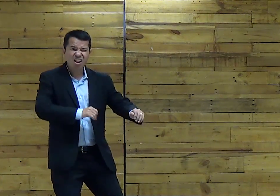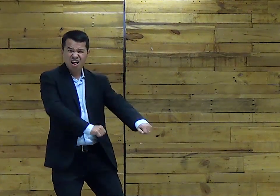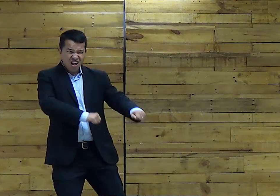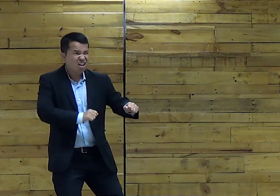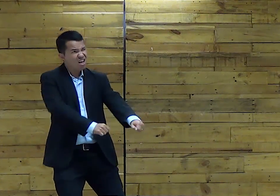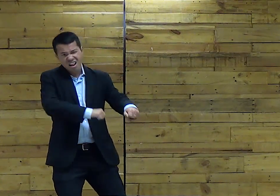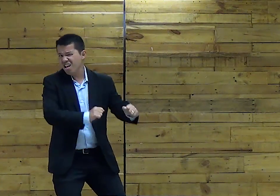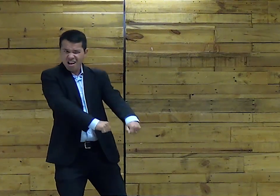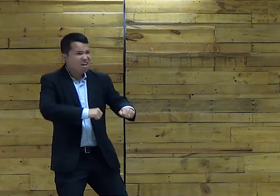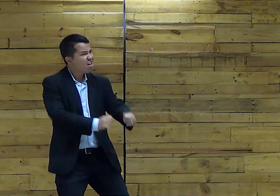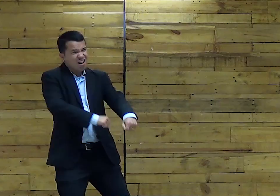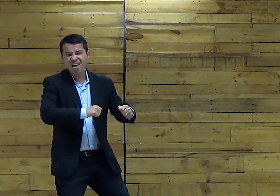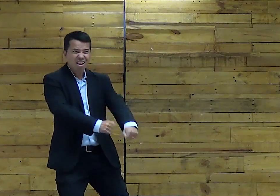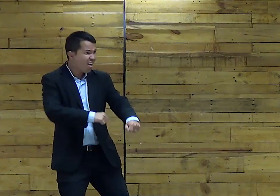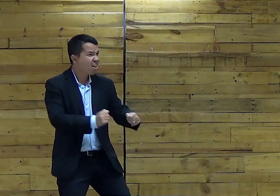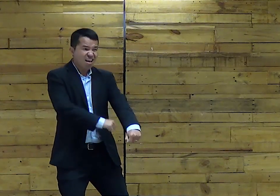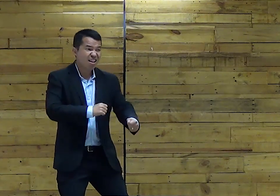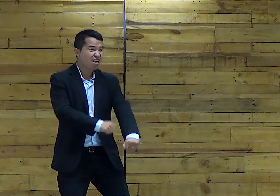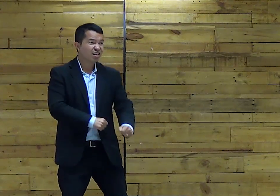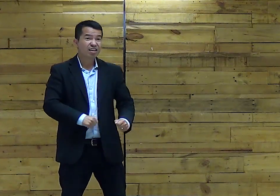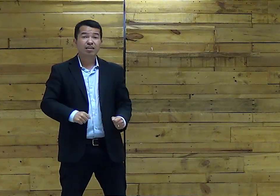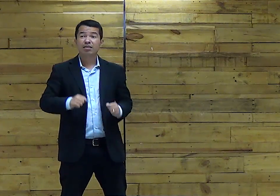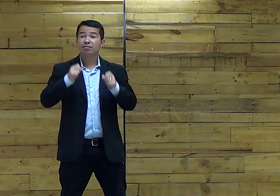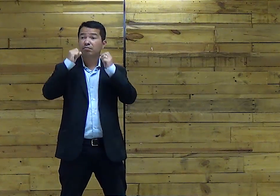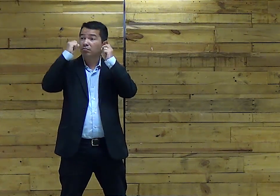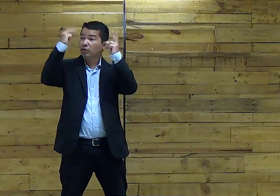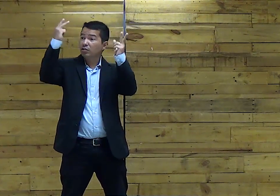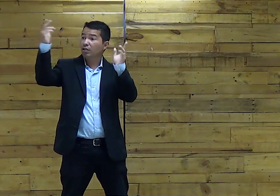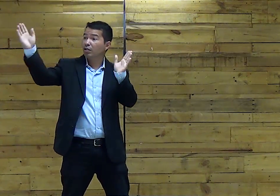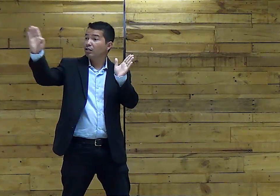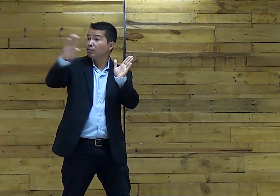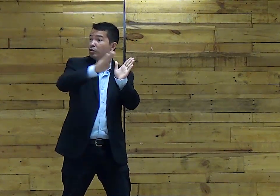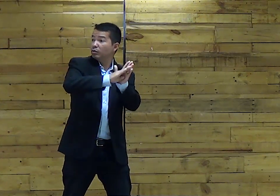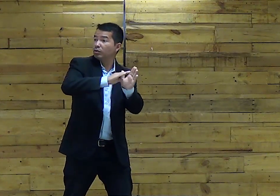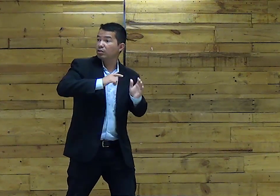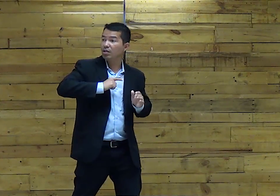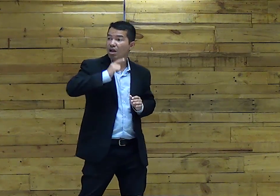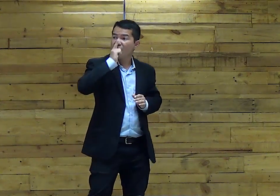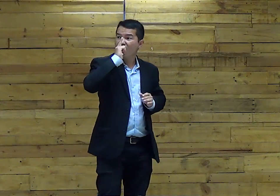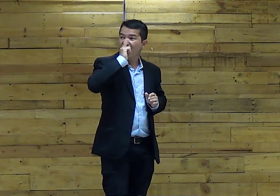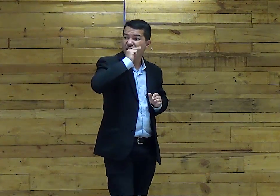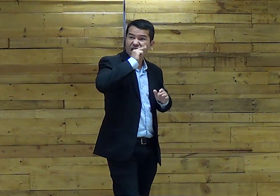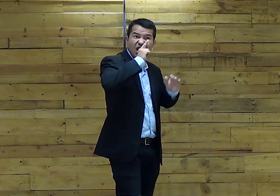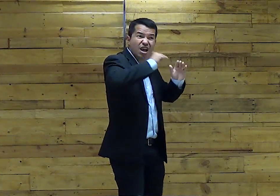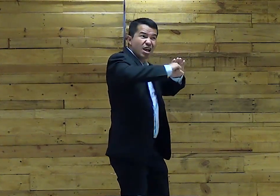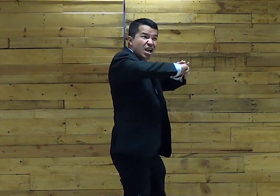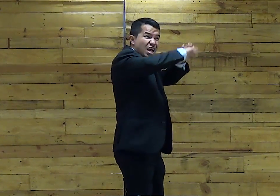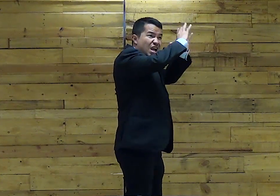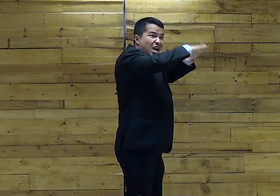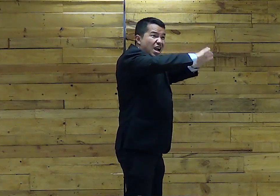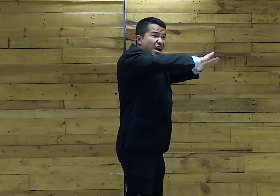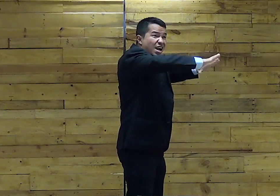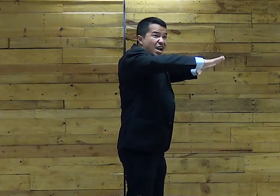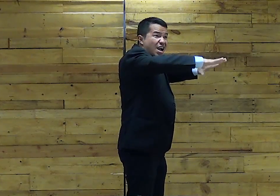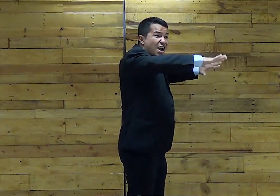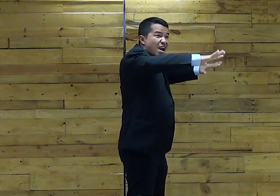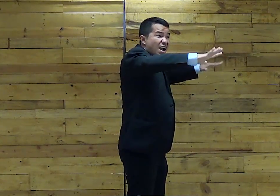Vamos Em direção Para onde eles foram E Moisés Então chega Diante